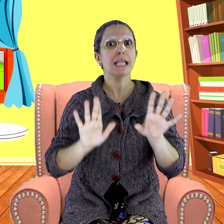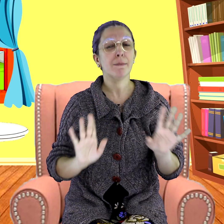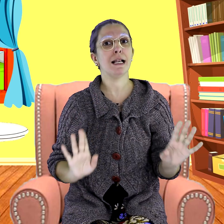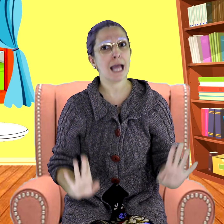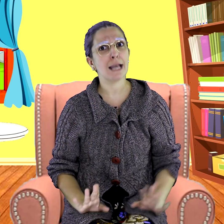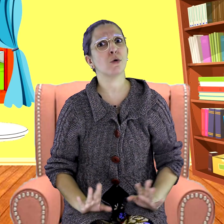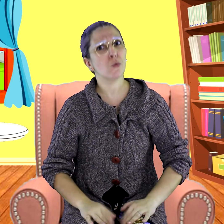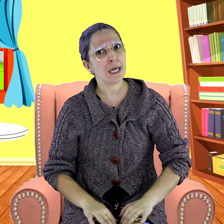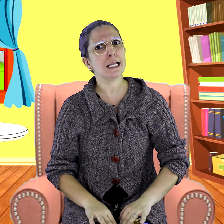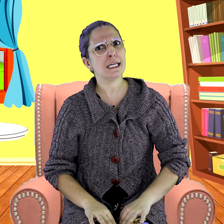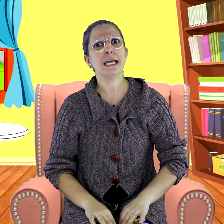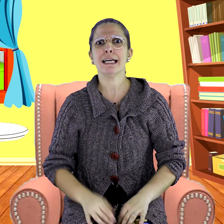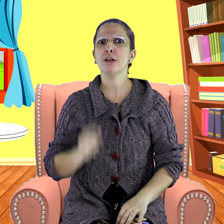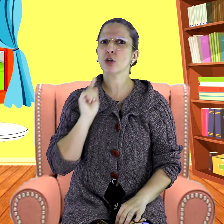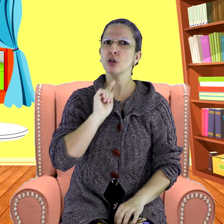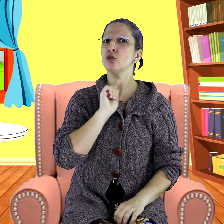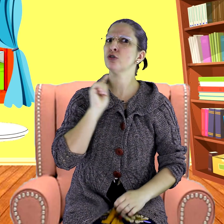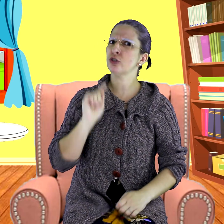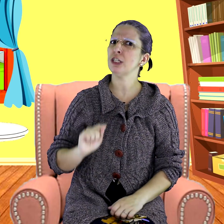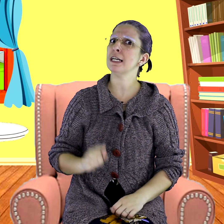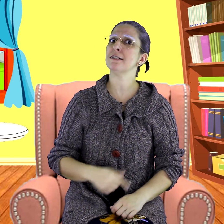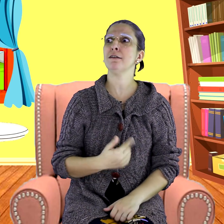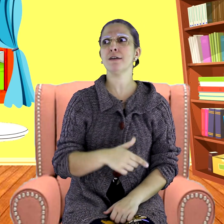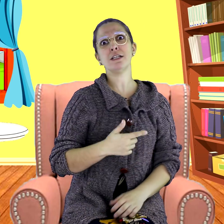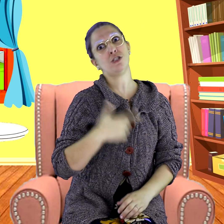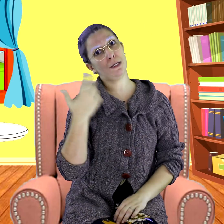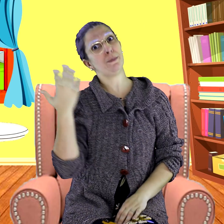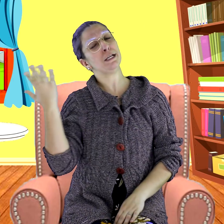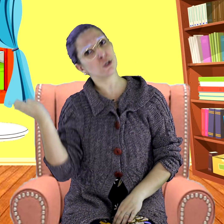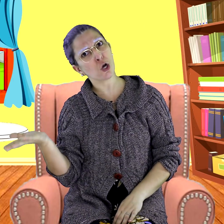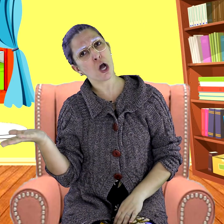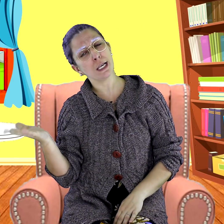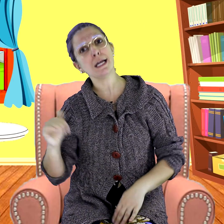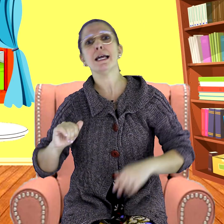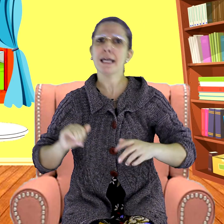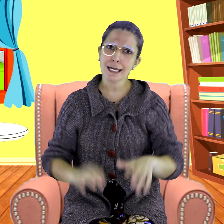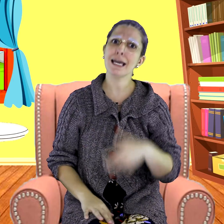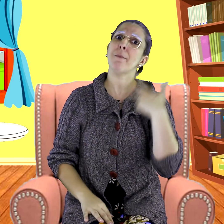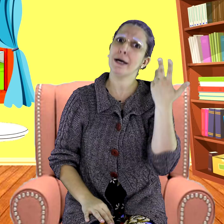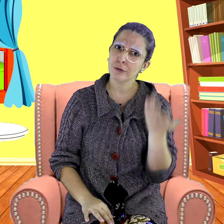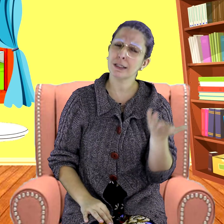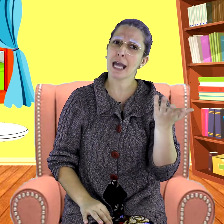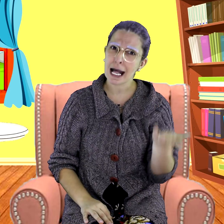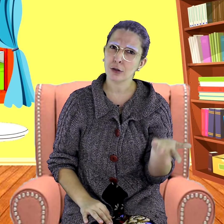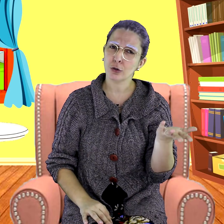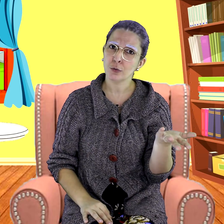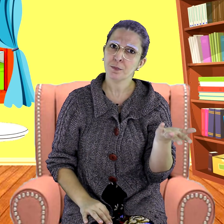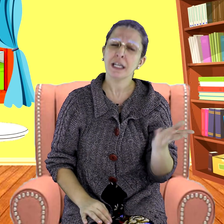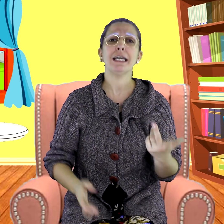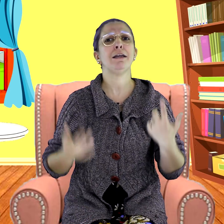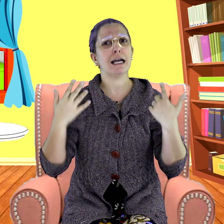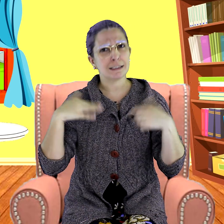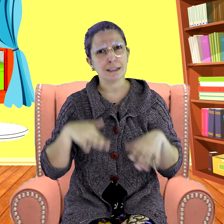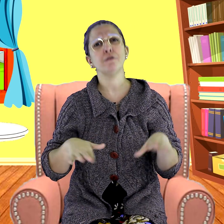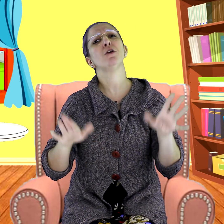trabalhar com ele e todos os dias, em vez de ir para a escola, ia para o teatro. E assim foi